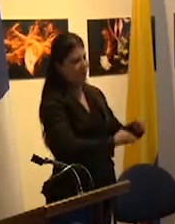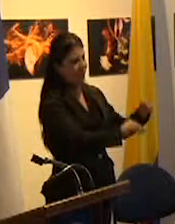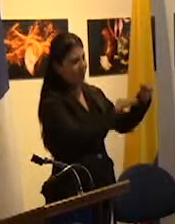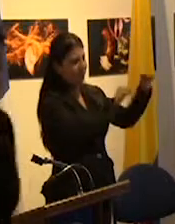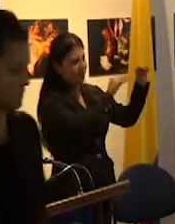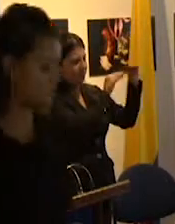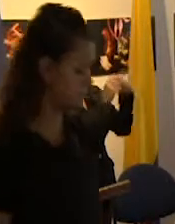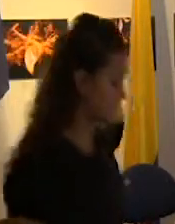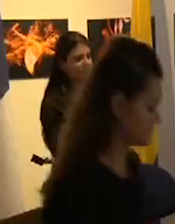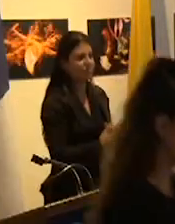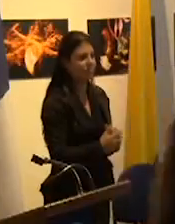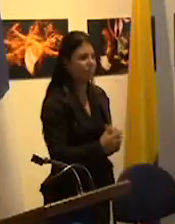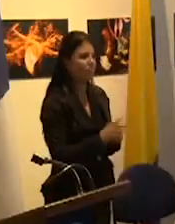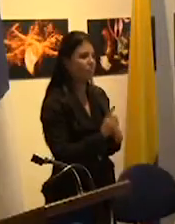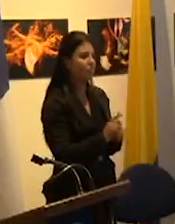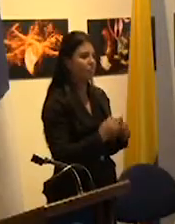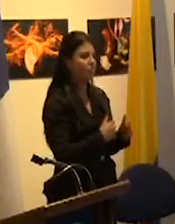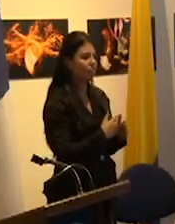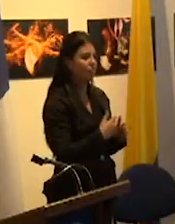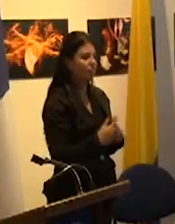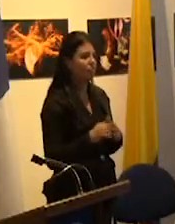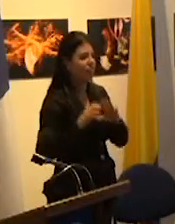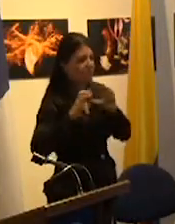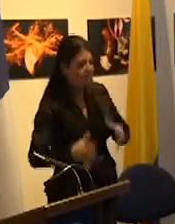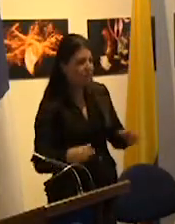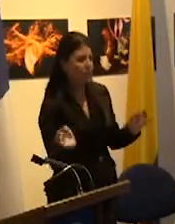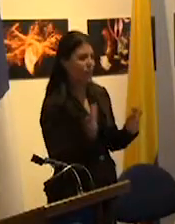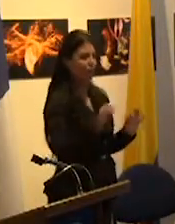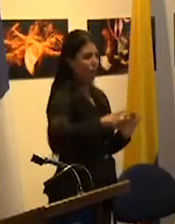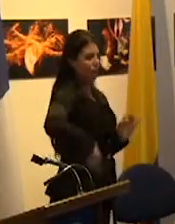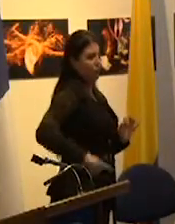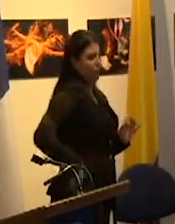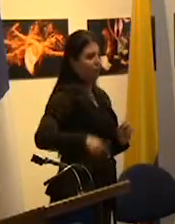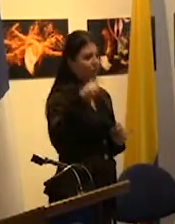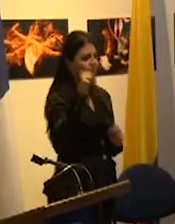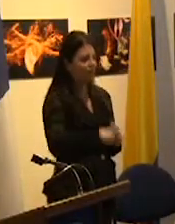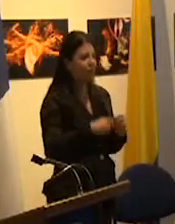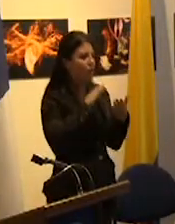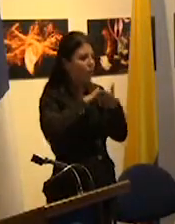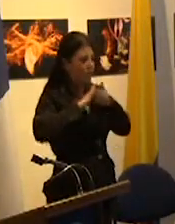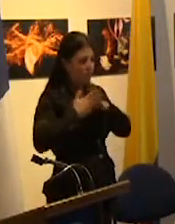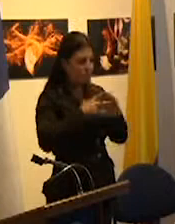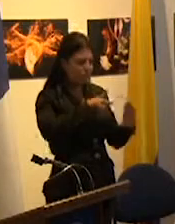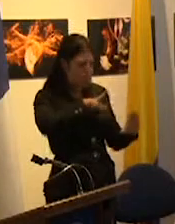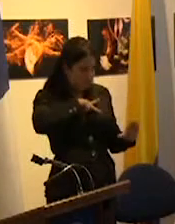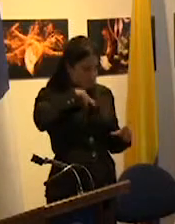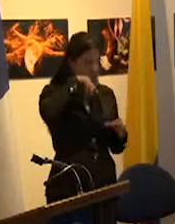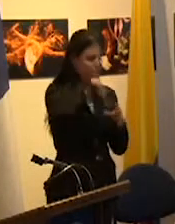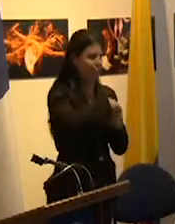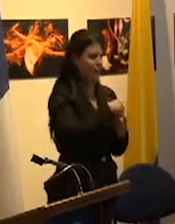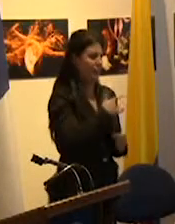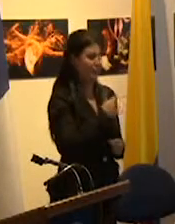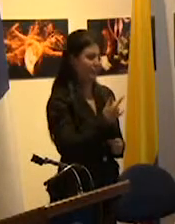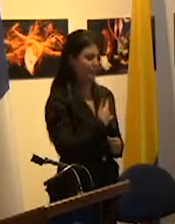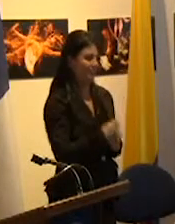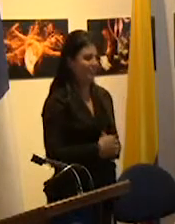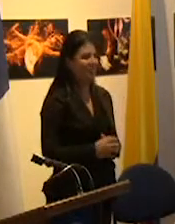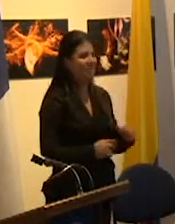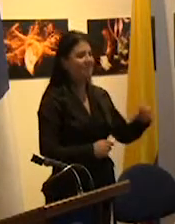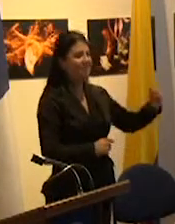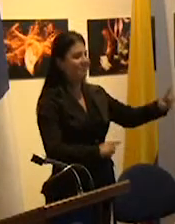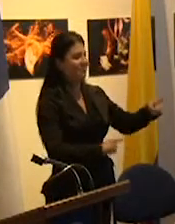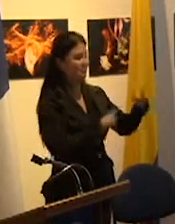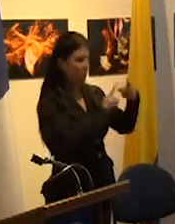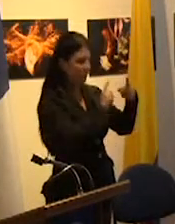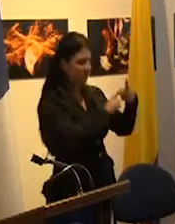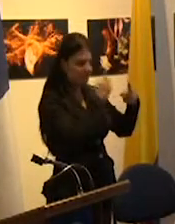de la forma clase o de la forma escuela una comunidad de pertenencia la segunda razón es